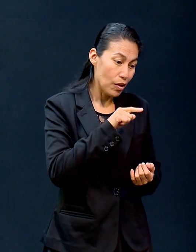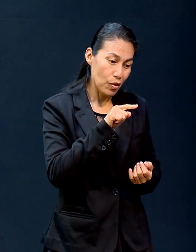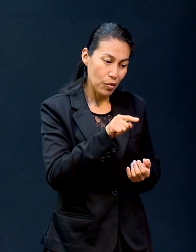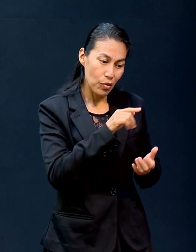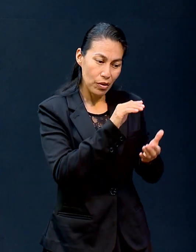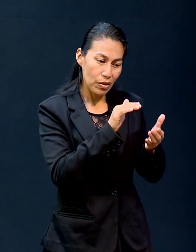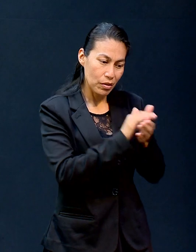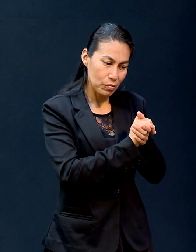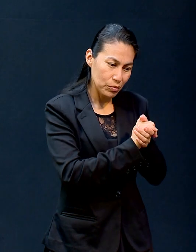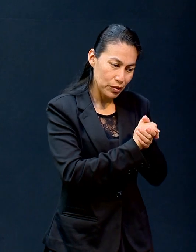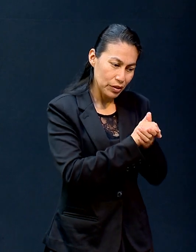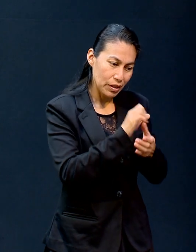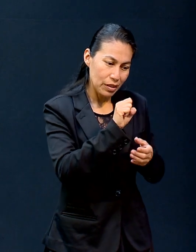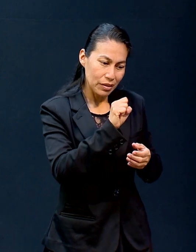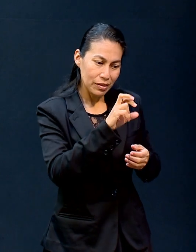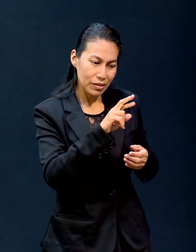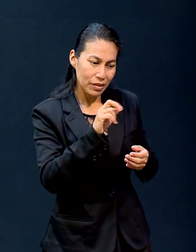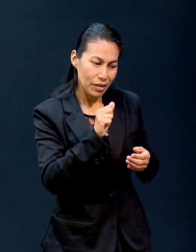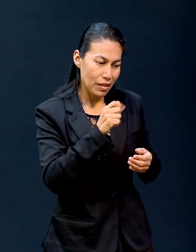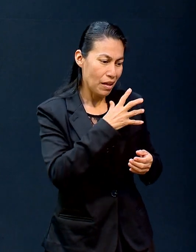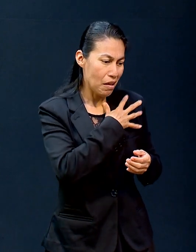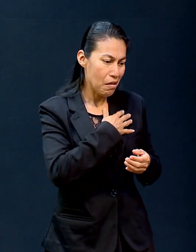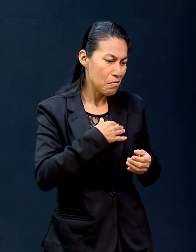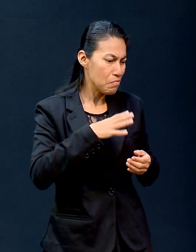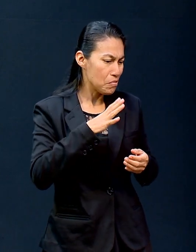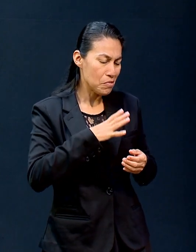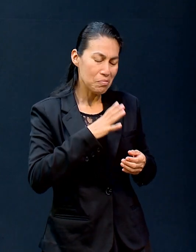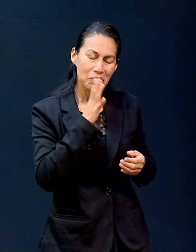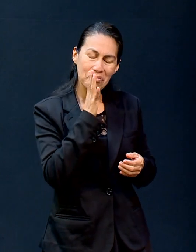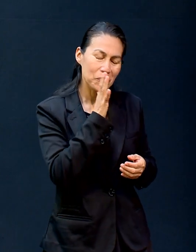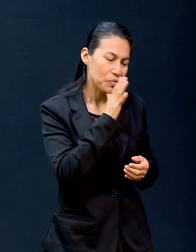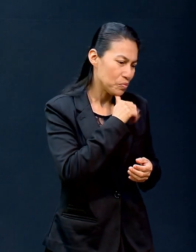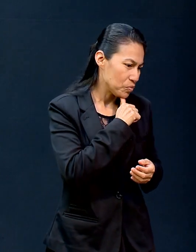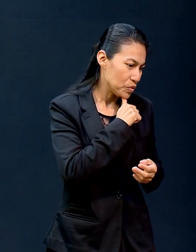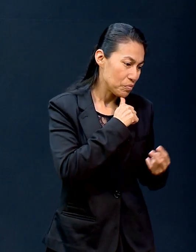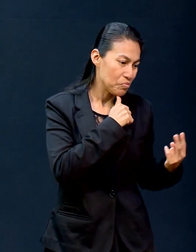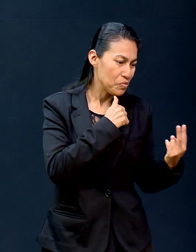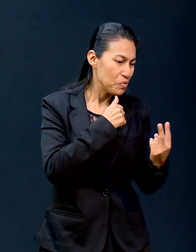ansia no cizar estéril imposibles que pudiera ser